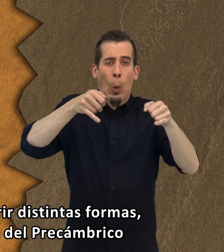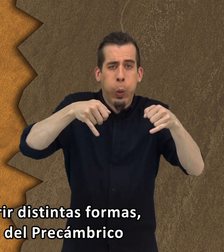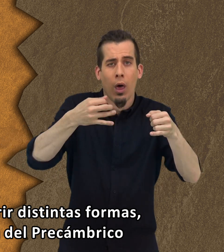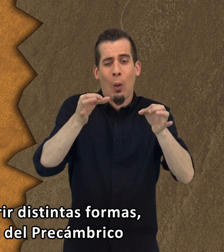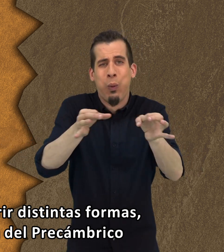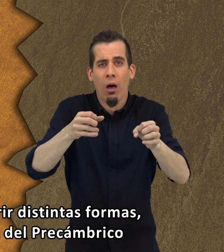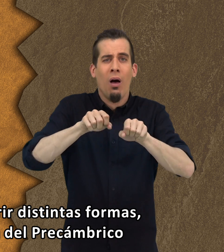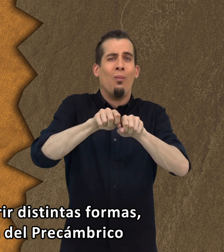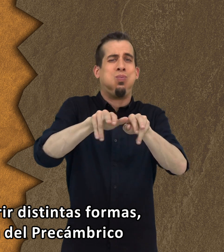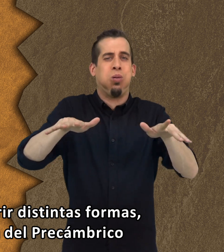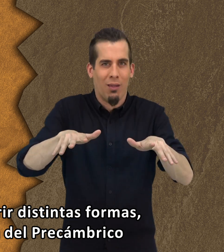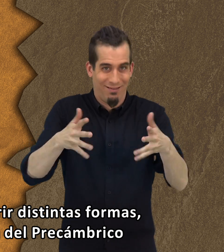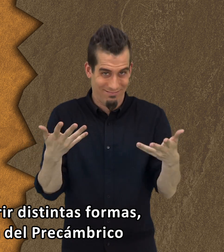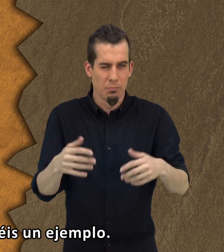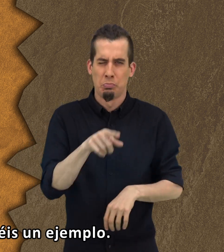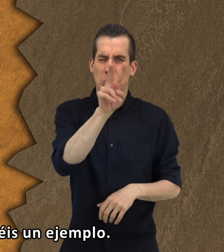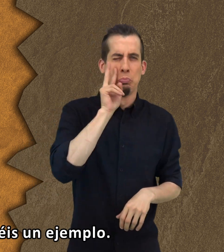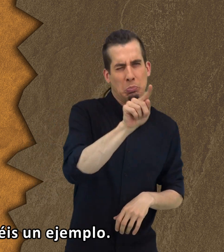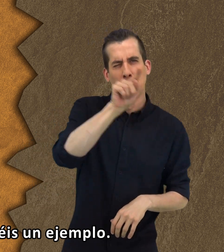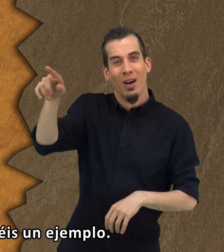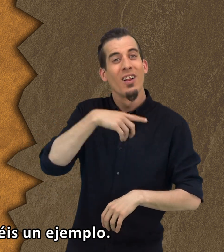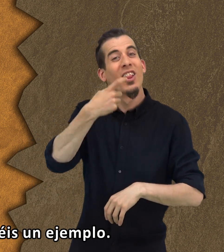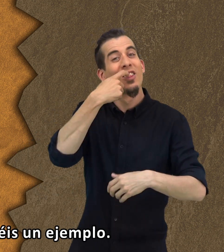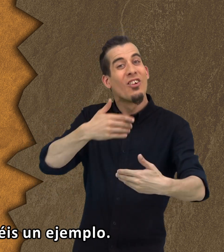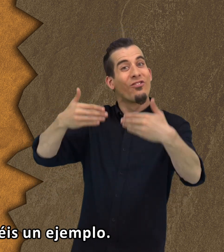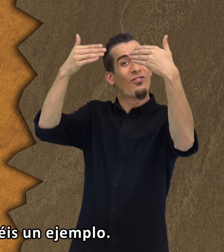En la vitrina del precámbrico encontraréis un ejemplo.